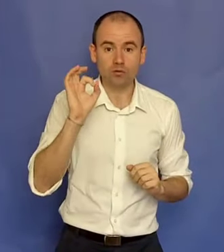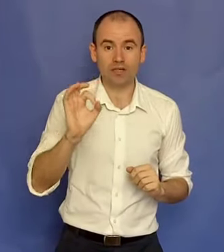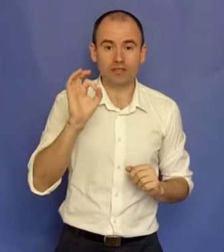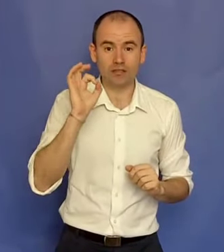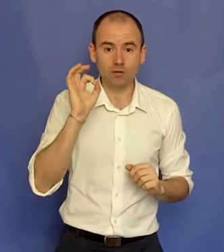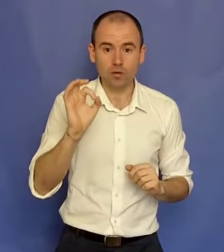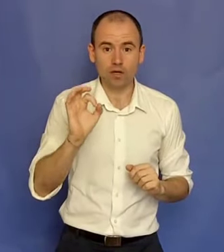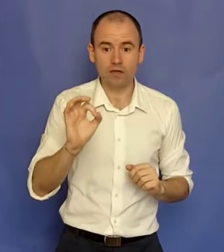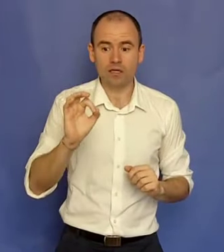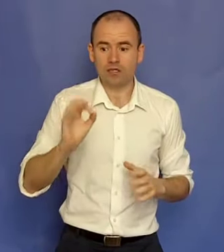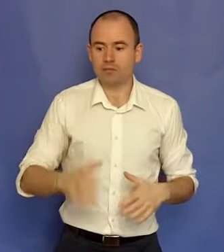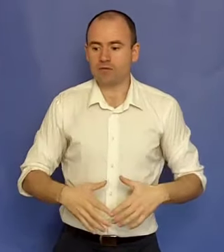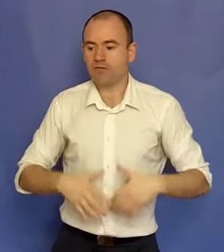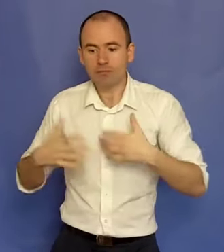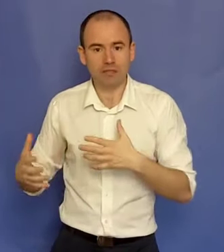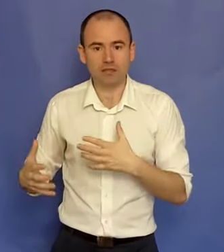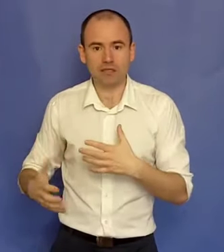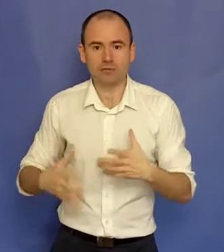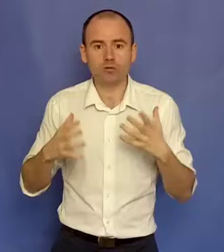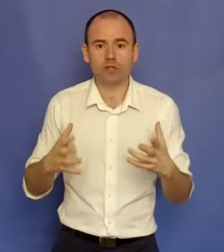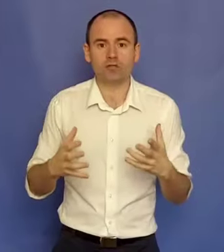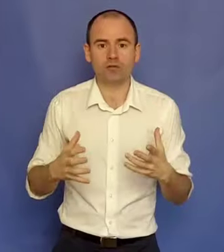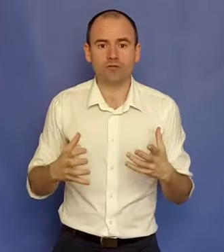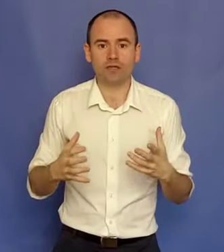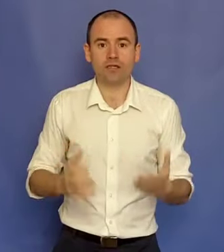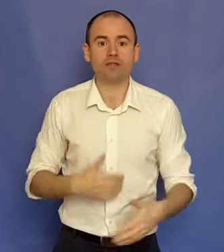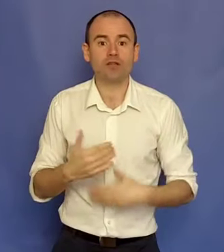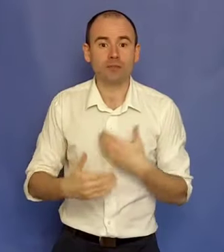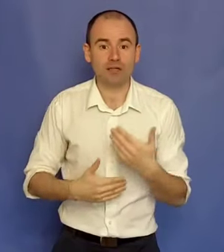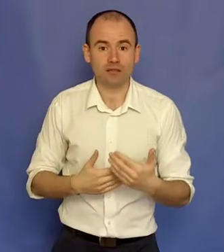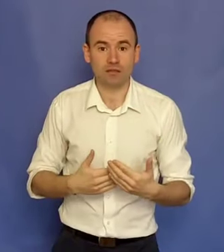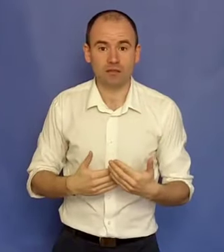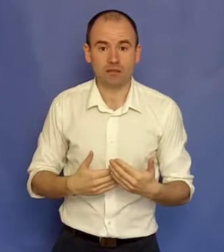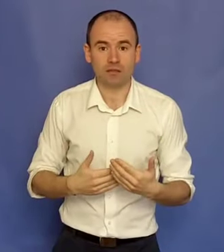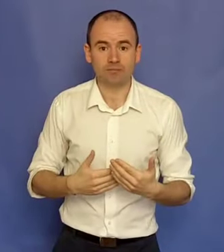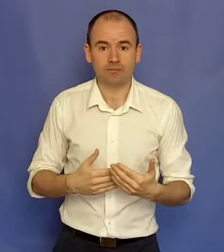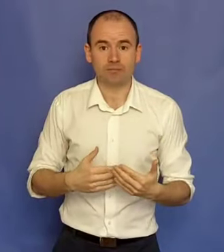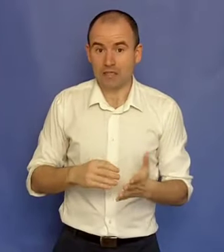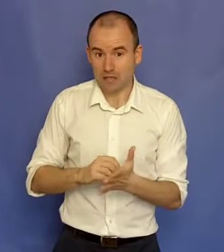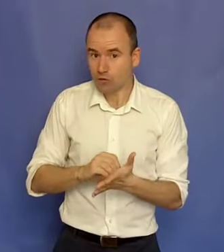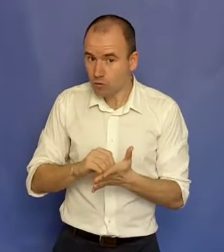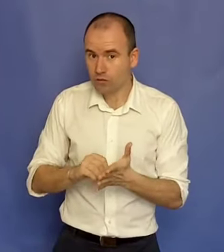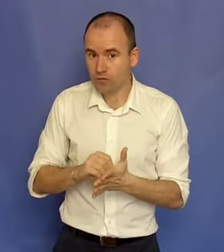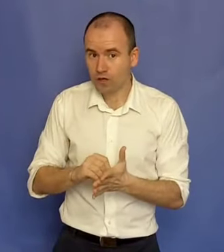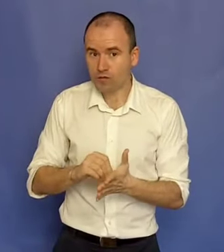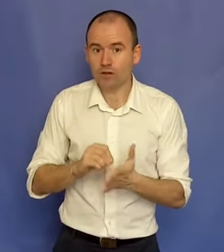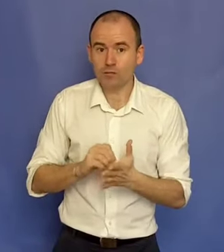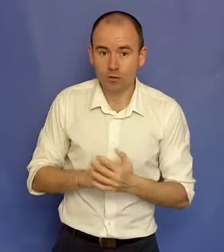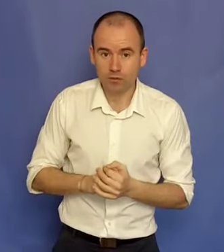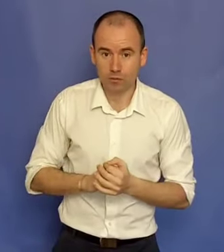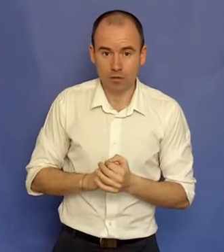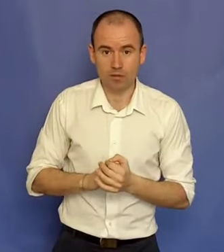tu când ai deschis gura și prin faptele tale, prin tot ceea ce faci în fiecare zi, faci marketing. Dar dacă nu știi ce faci, faci prost, probabil.